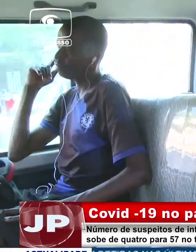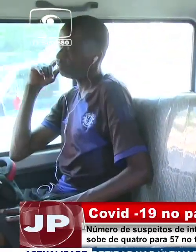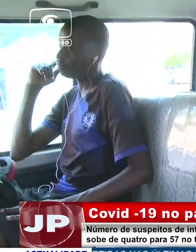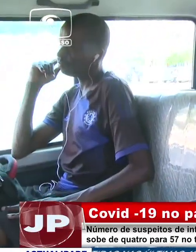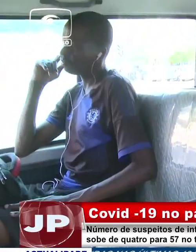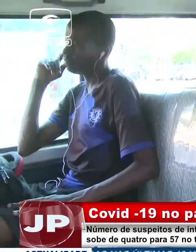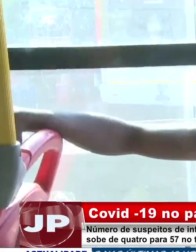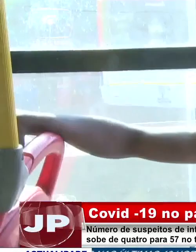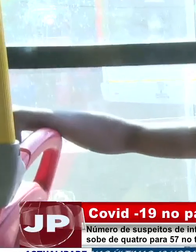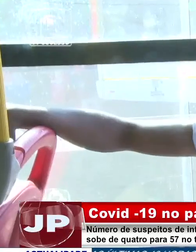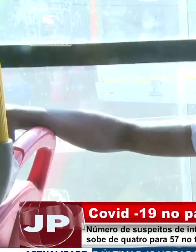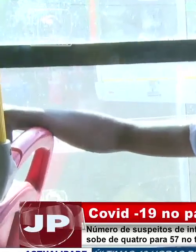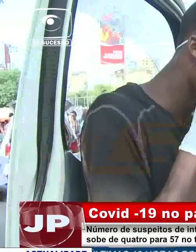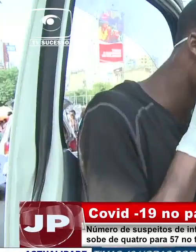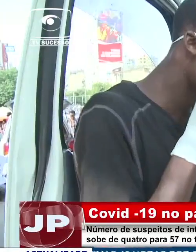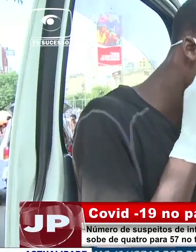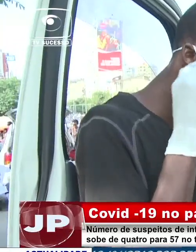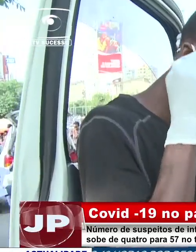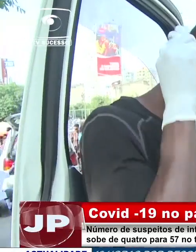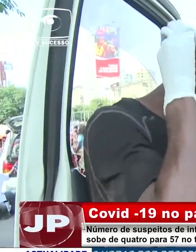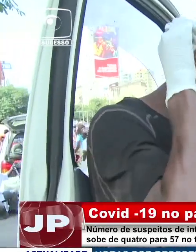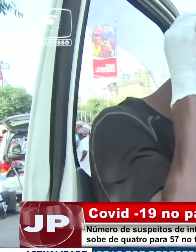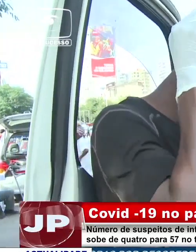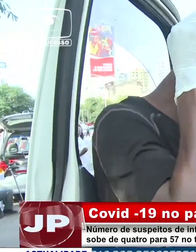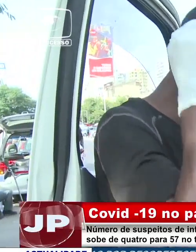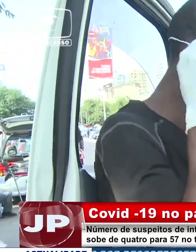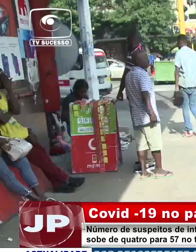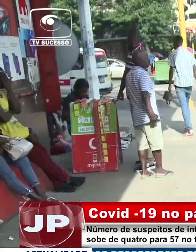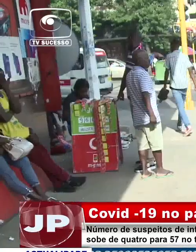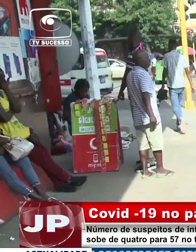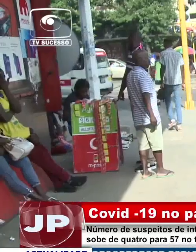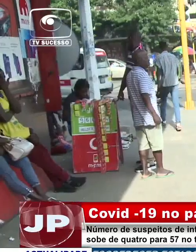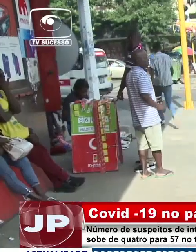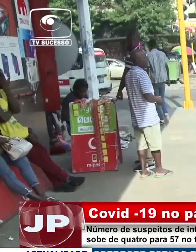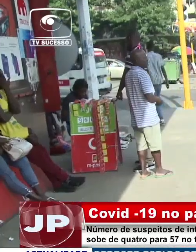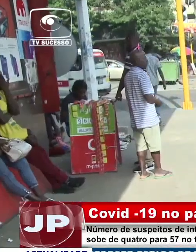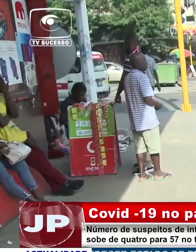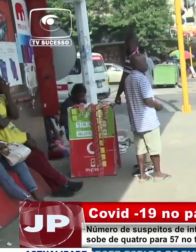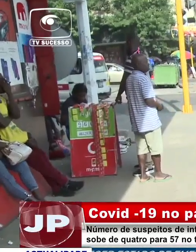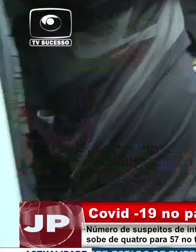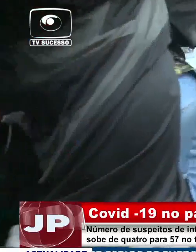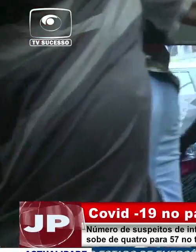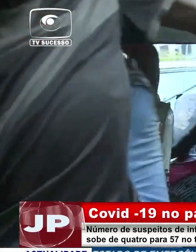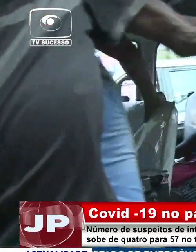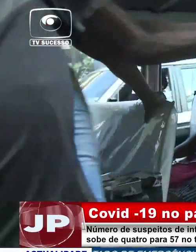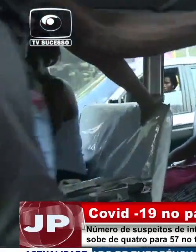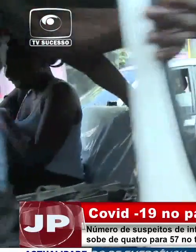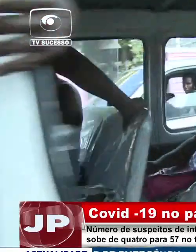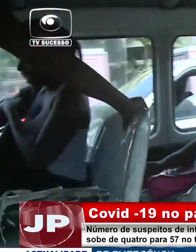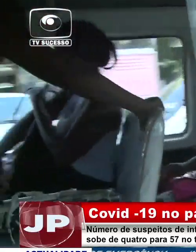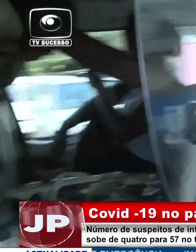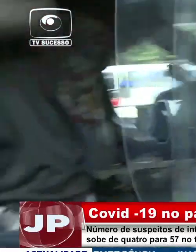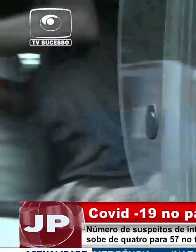-19, sete dos quais importados e três de transmissão local, uma vez que um dos pacientes